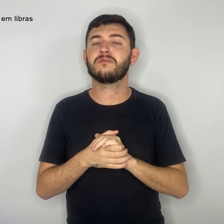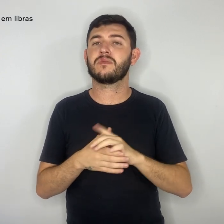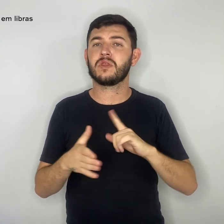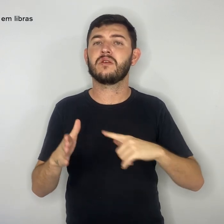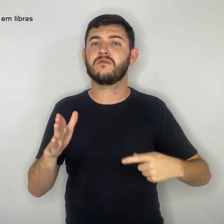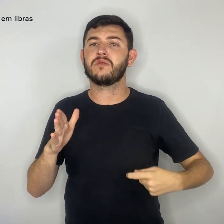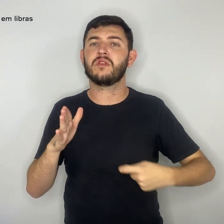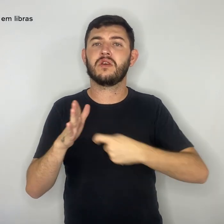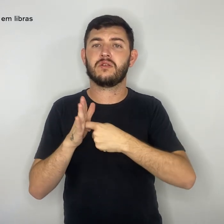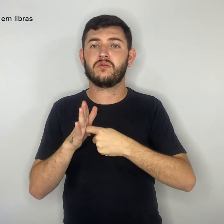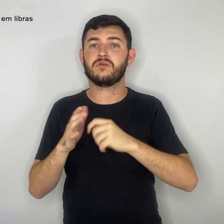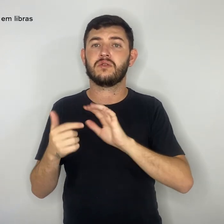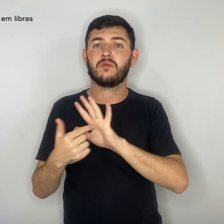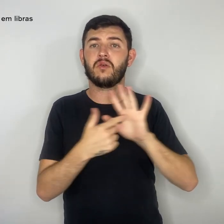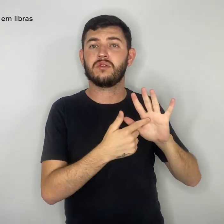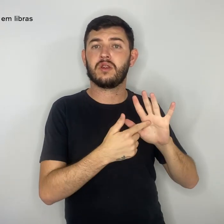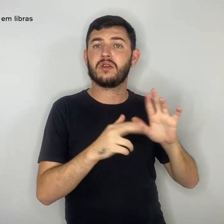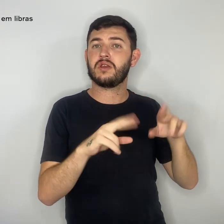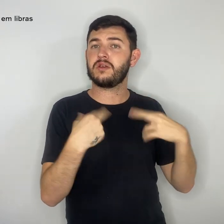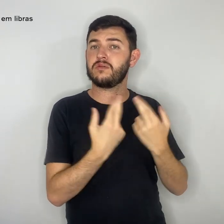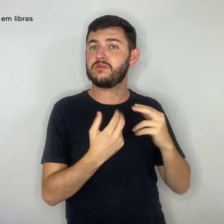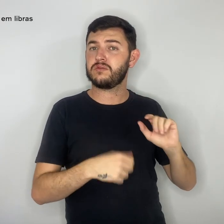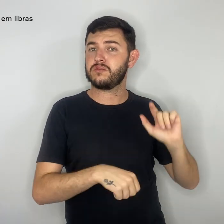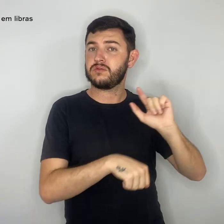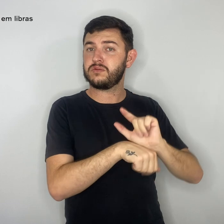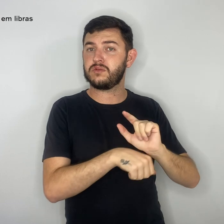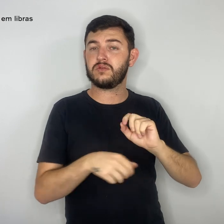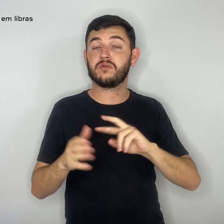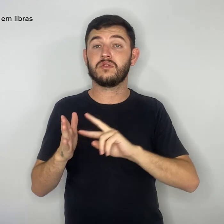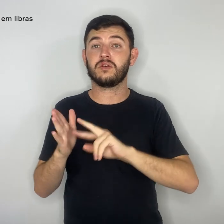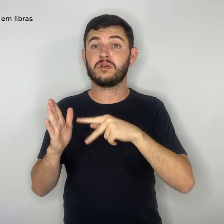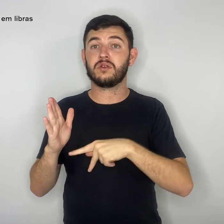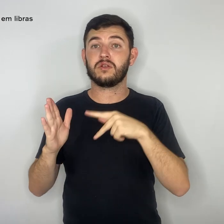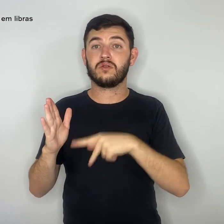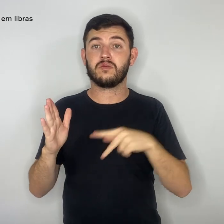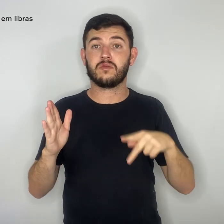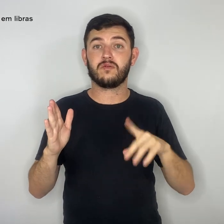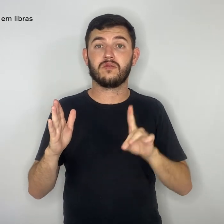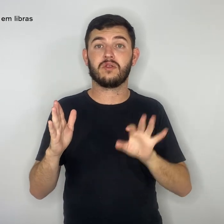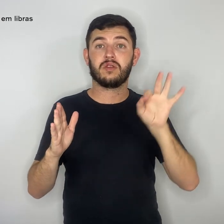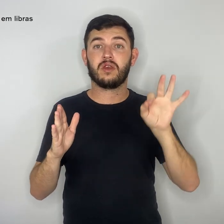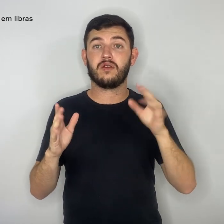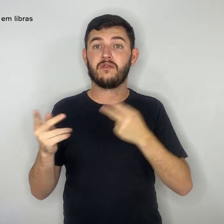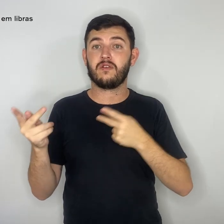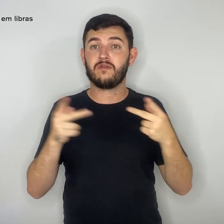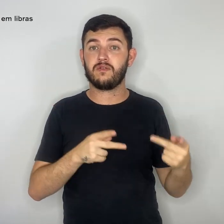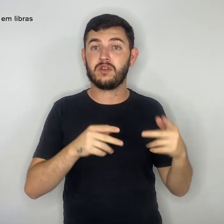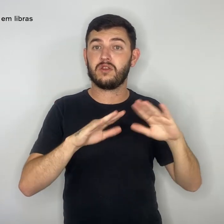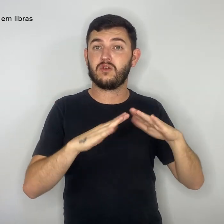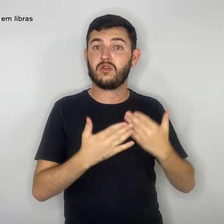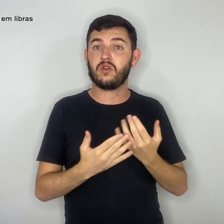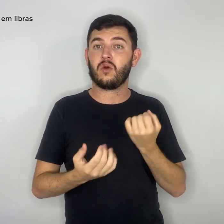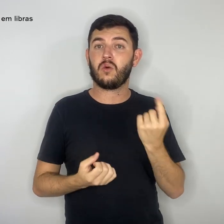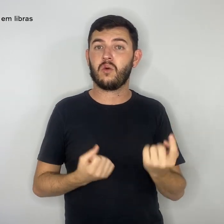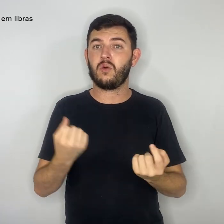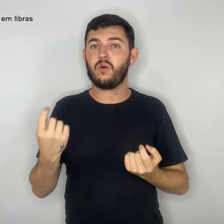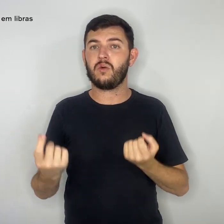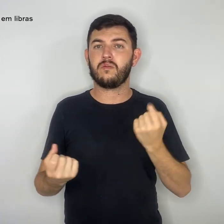reunião dos gestores, o Simpro foi visitar algumas escolas e constatou problemas de